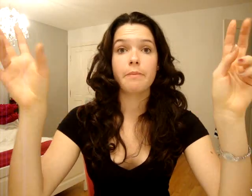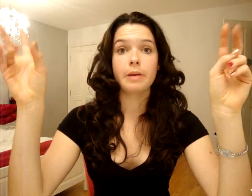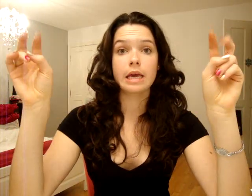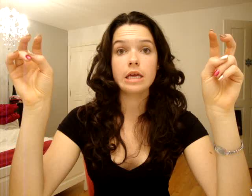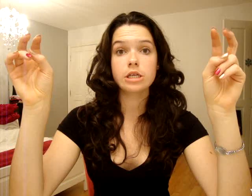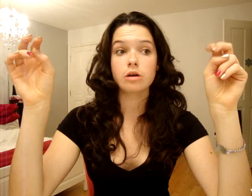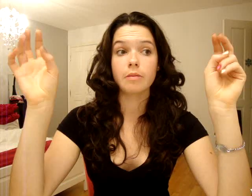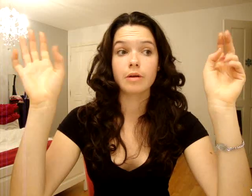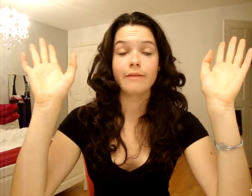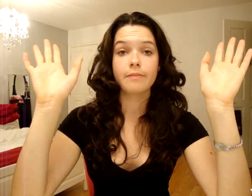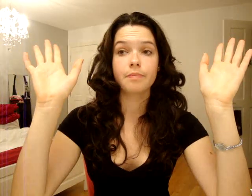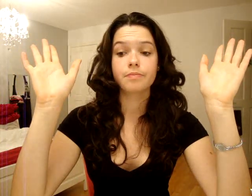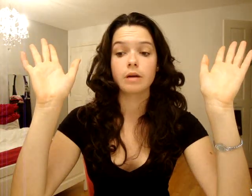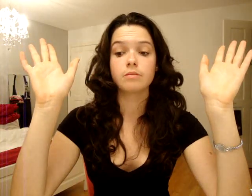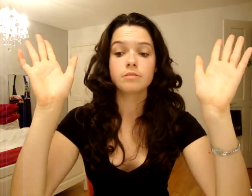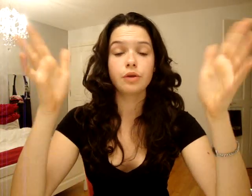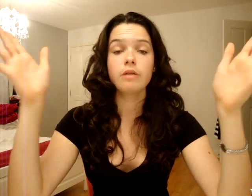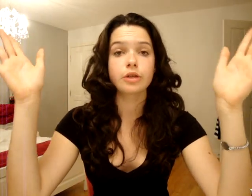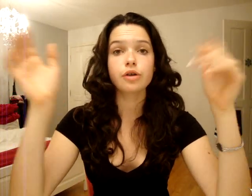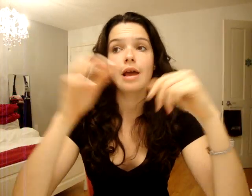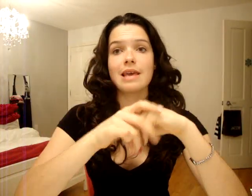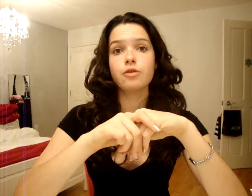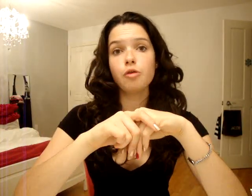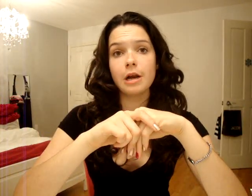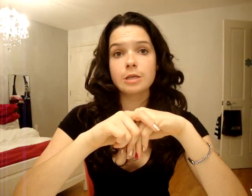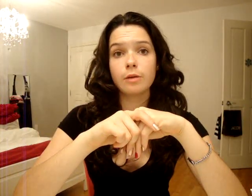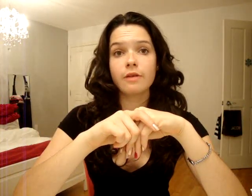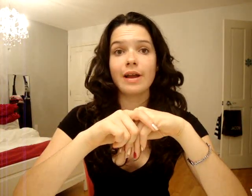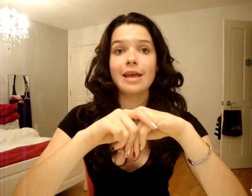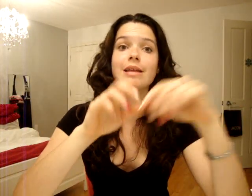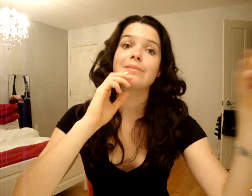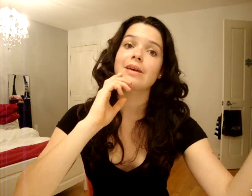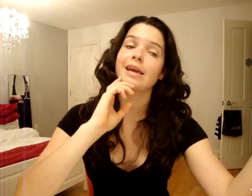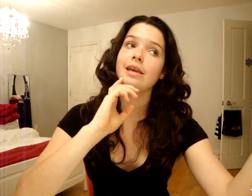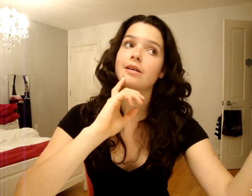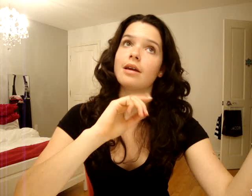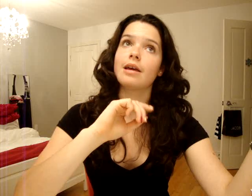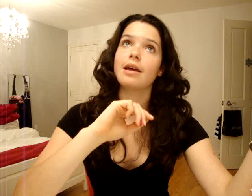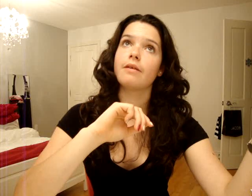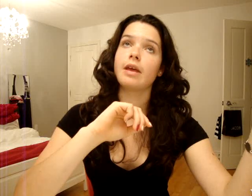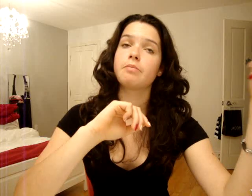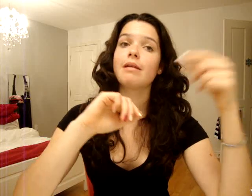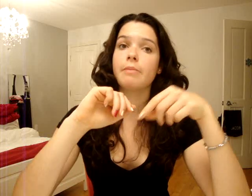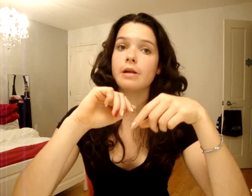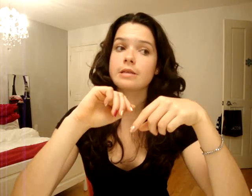prise, avait comme détourné une voiture. Il y avait deux polices. Puis là, il fallait que les Américains viennent prendre la police.